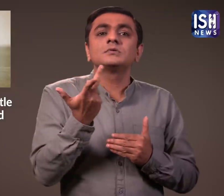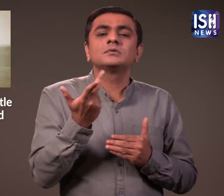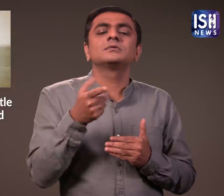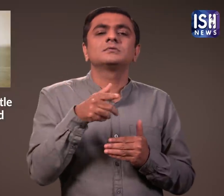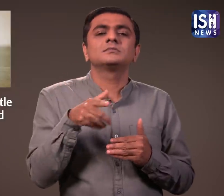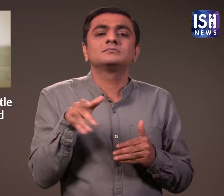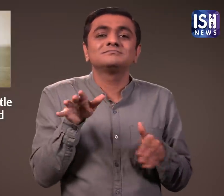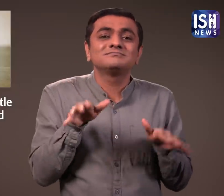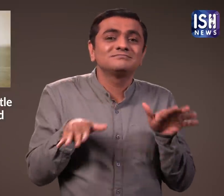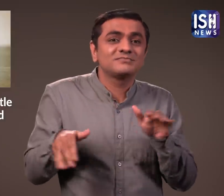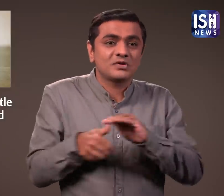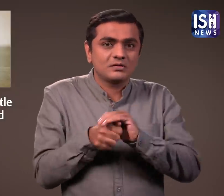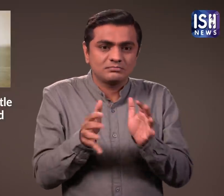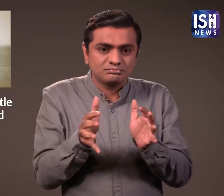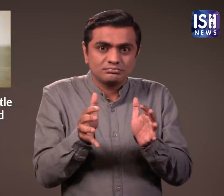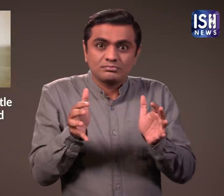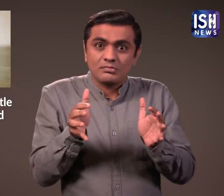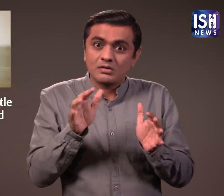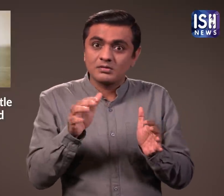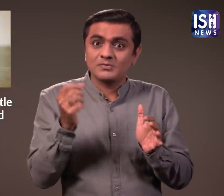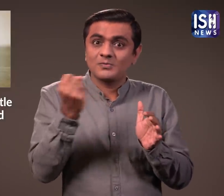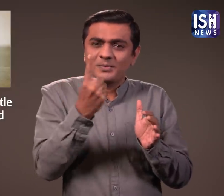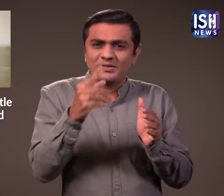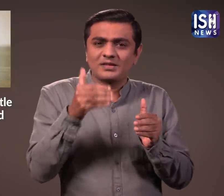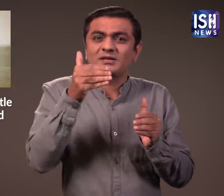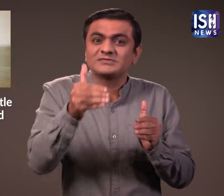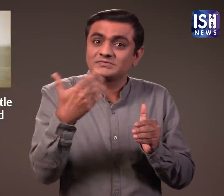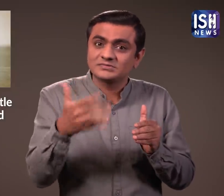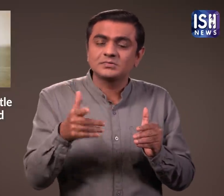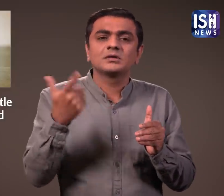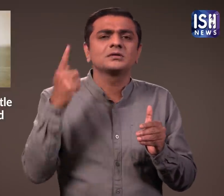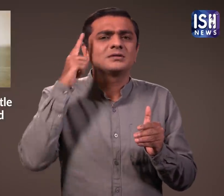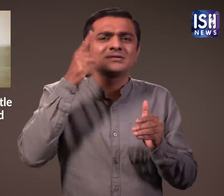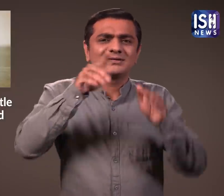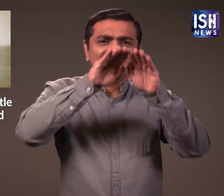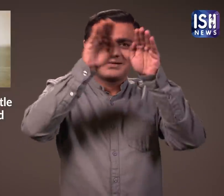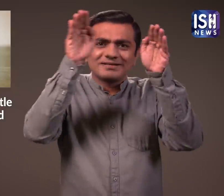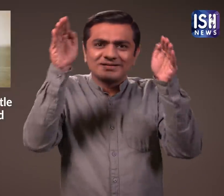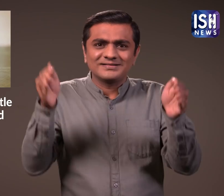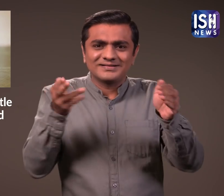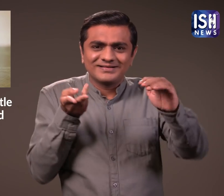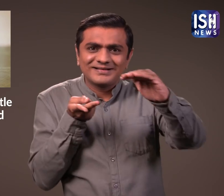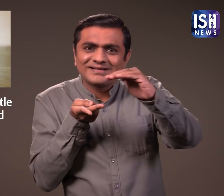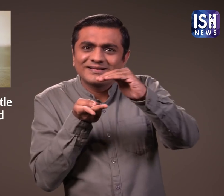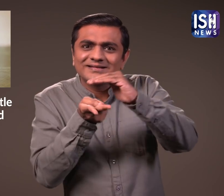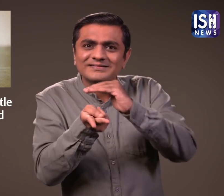मस्तिक्स कैसे काम करता है इसका पता लगाने के लिए एक सीटी स्कैन किया जाएगा